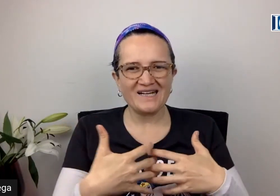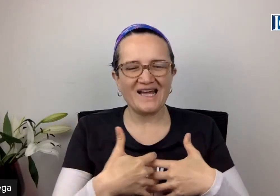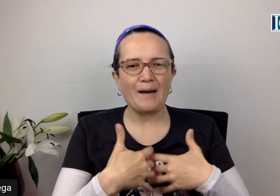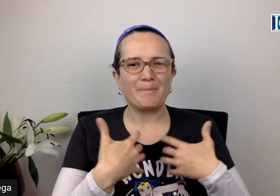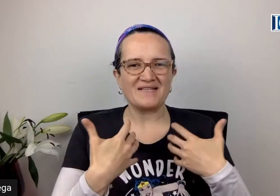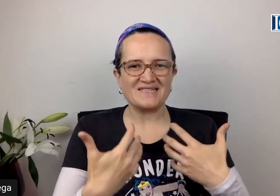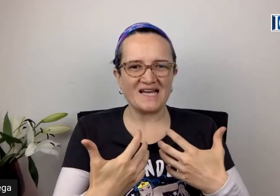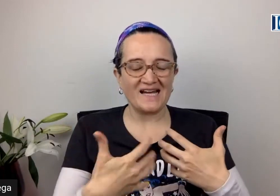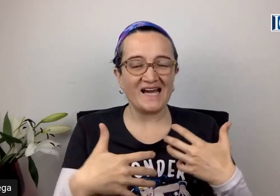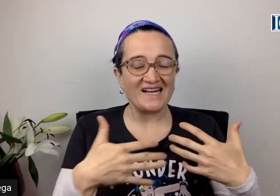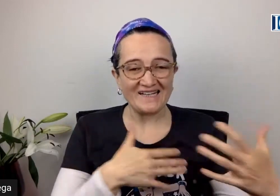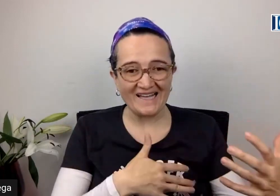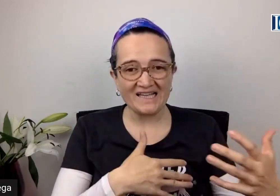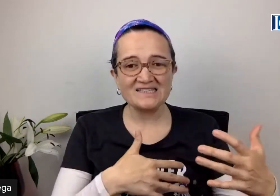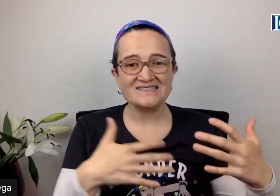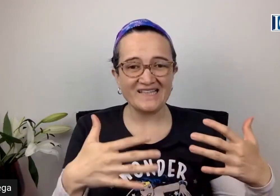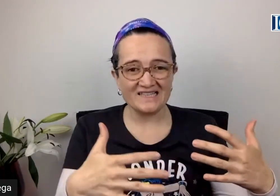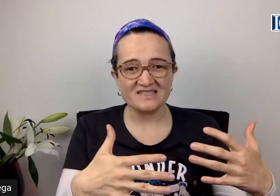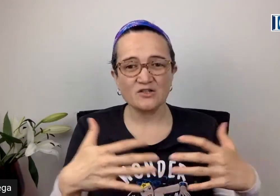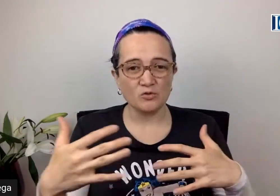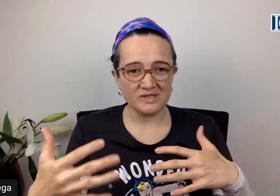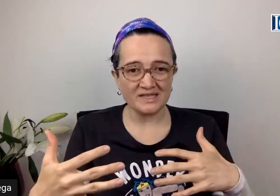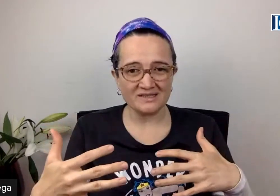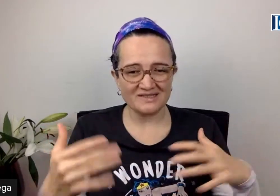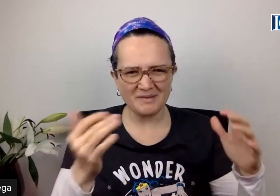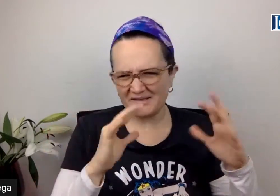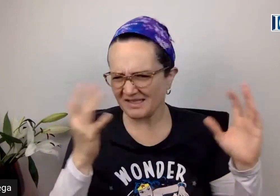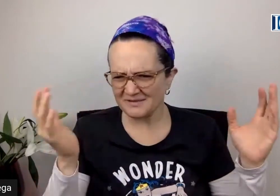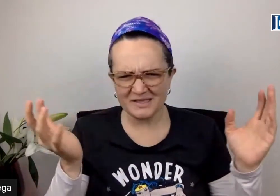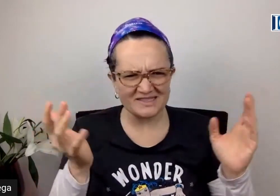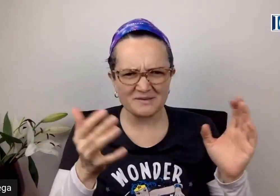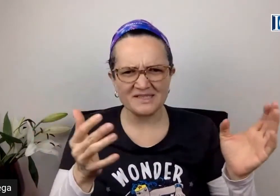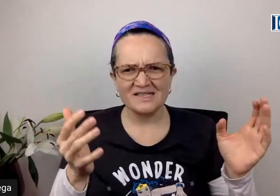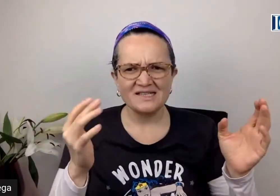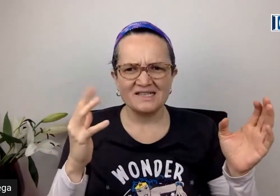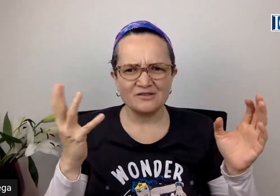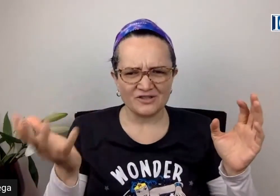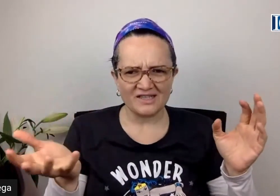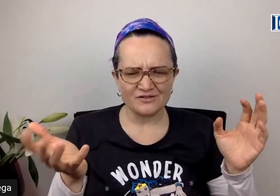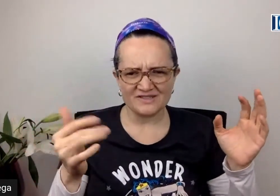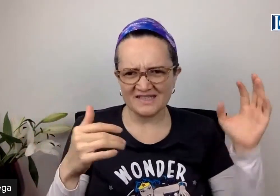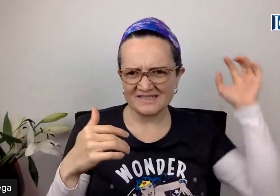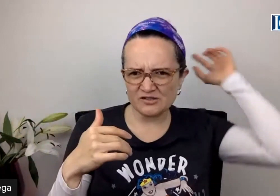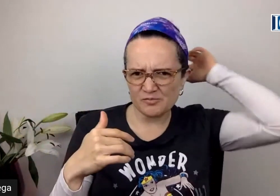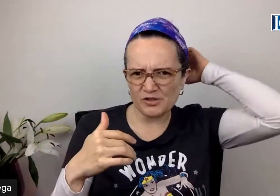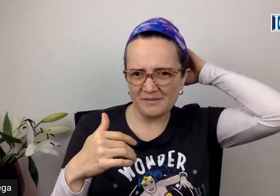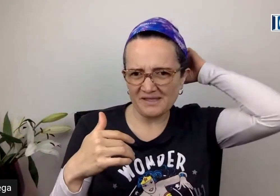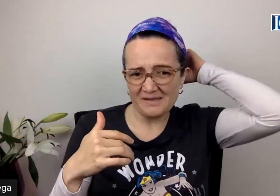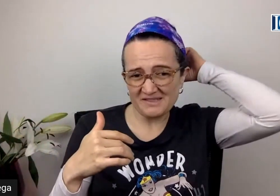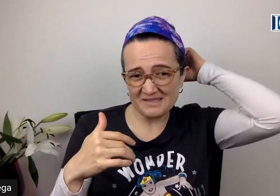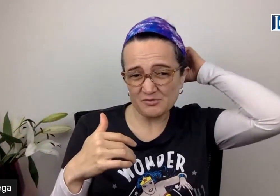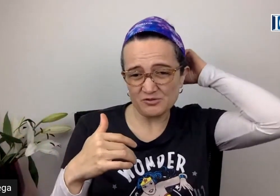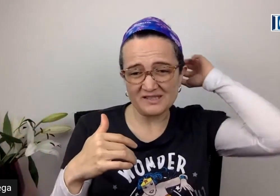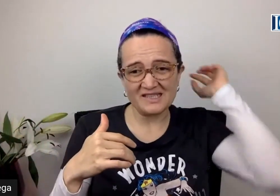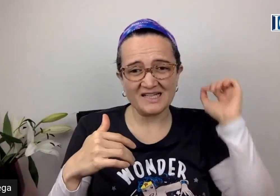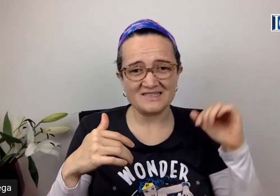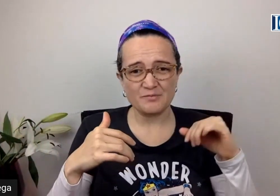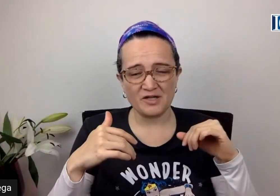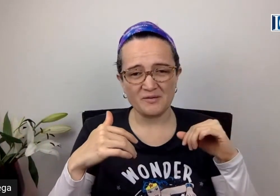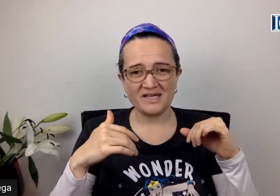apreciar, a redescubrir. Esa palabra que a me encanta más. Y los que están haciendo el programa, que además es absolutamente gratis, el programa de